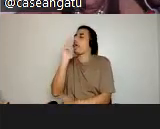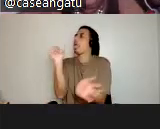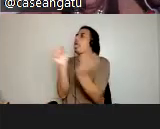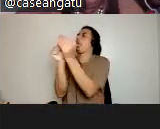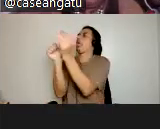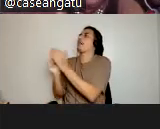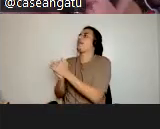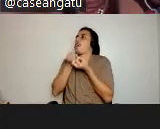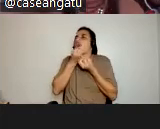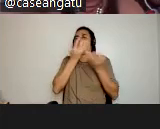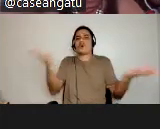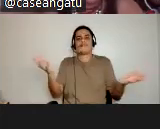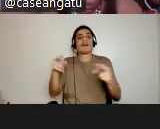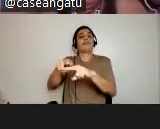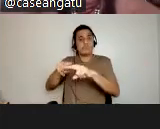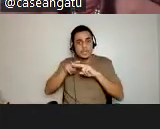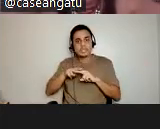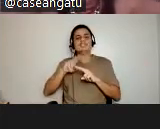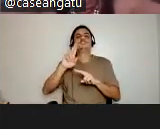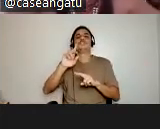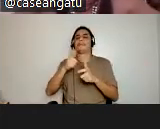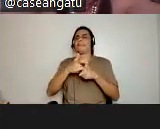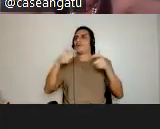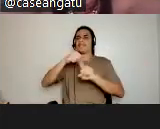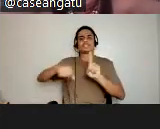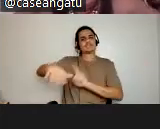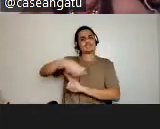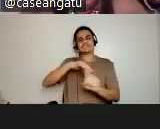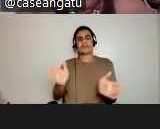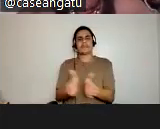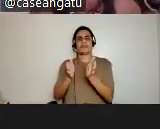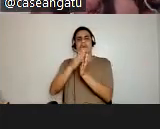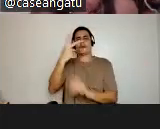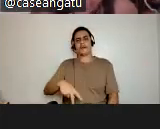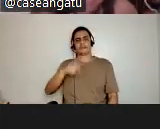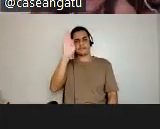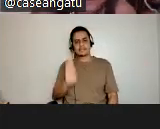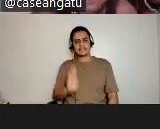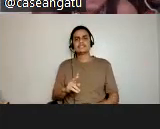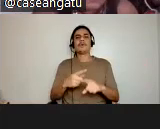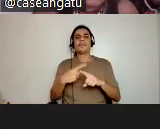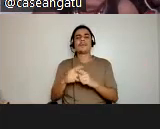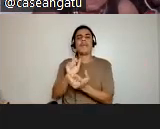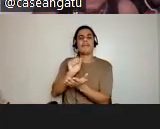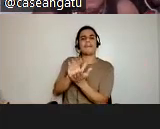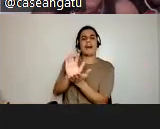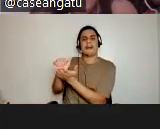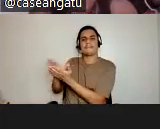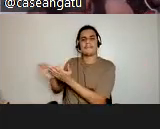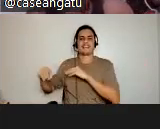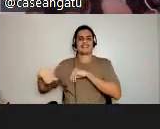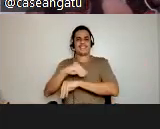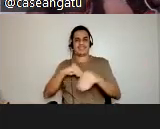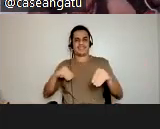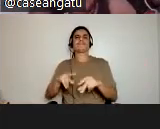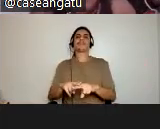das razões da pobreza social da maioria das pessoas pobres desse país, que é a expoliação das terras. Então, pra isso que é, pra mim,